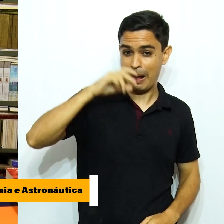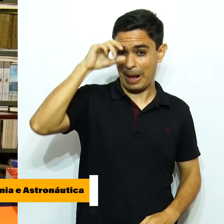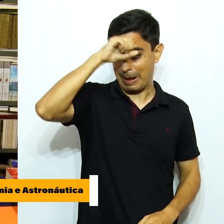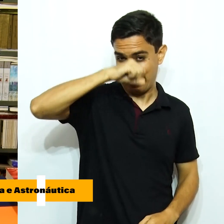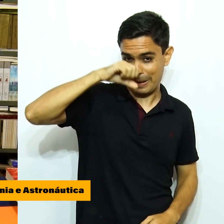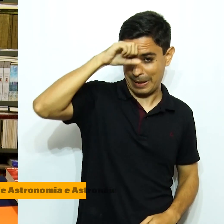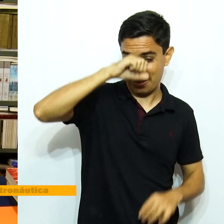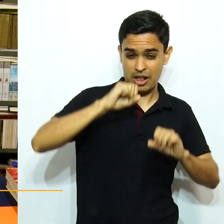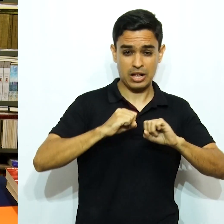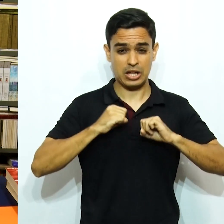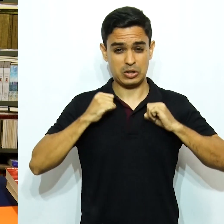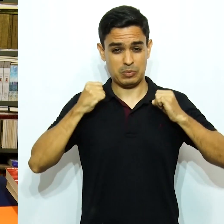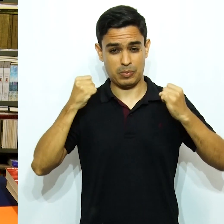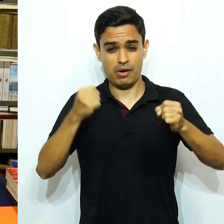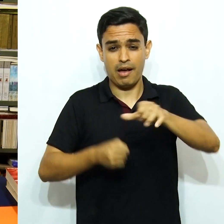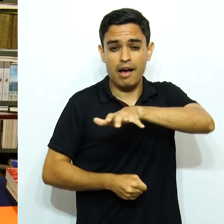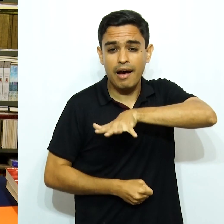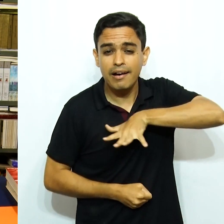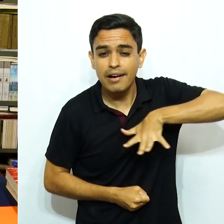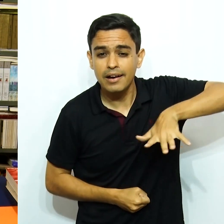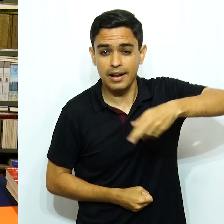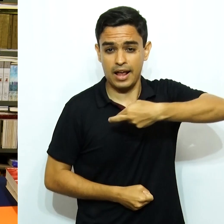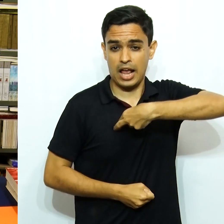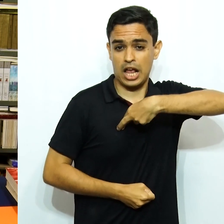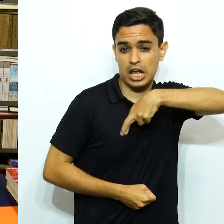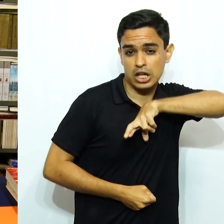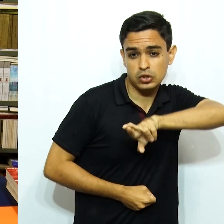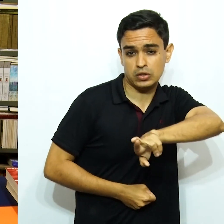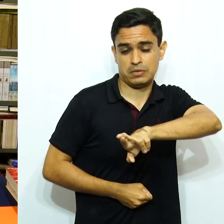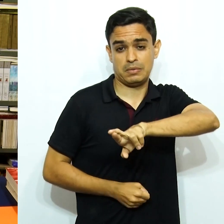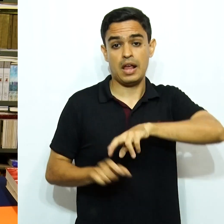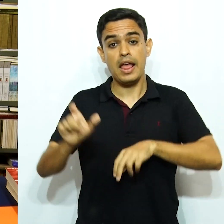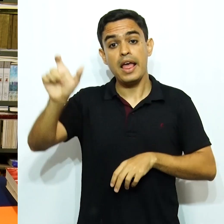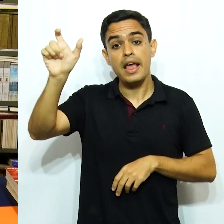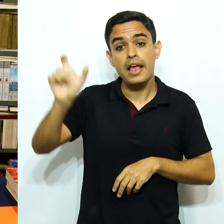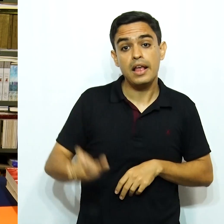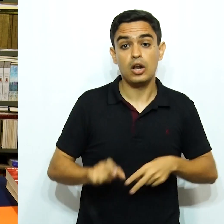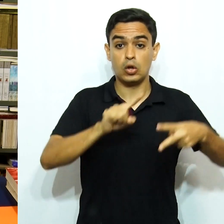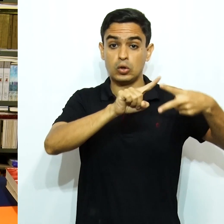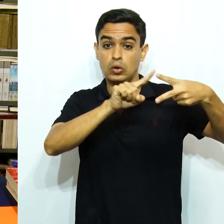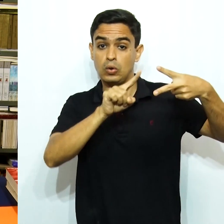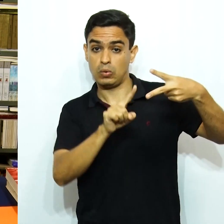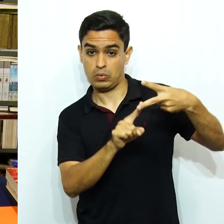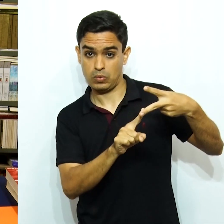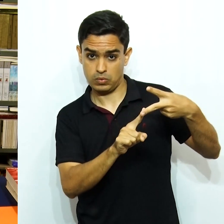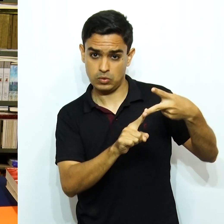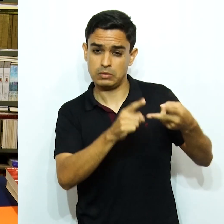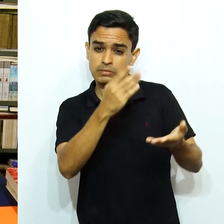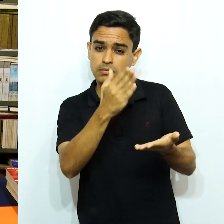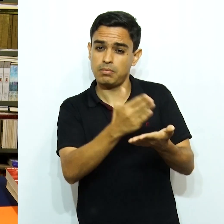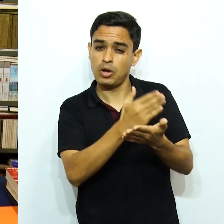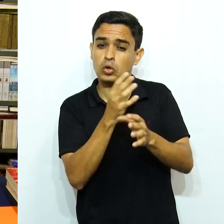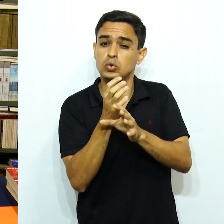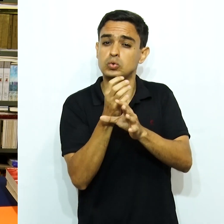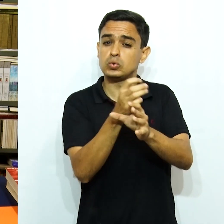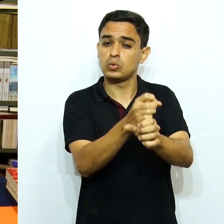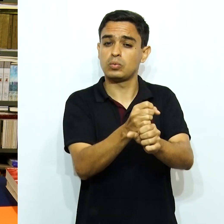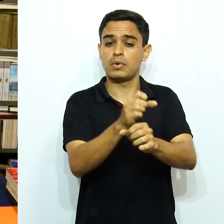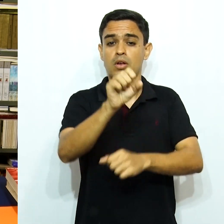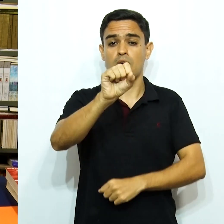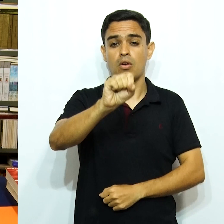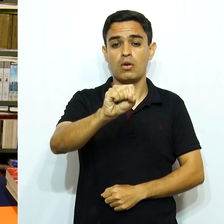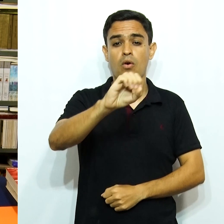na verdade dedicado à vida do sacerdócio, mas também à vida intelectual, ele ergue dois volumes com mais de 800